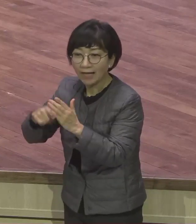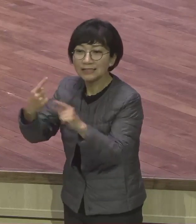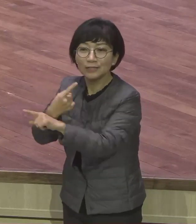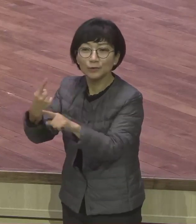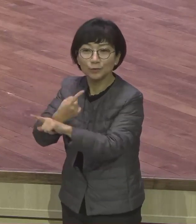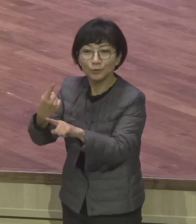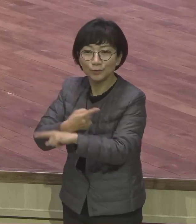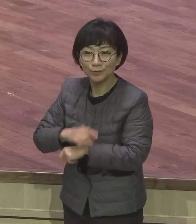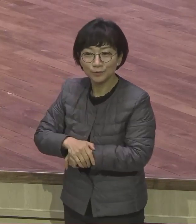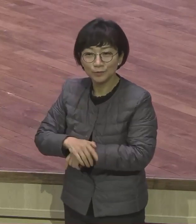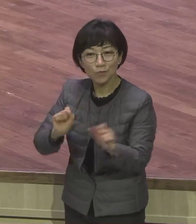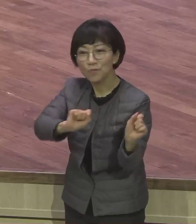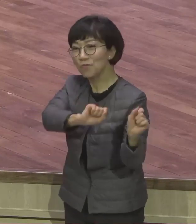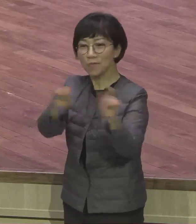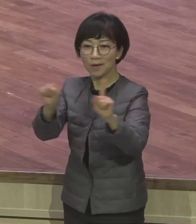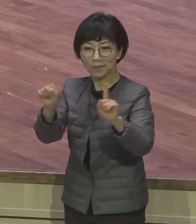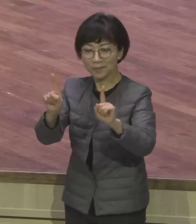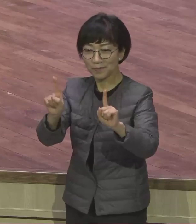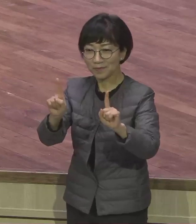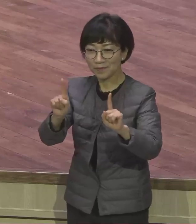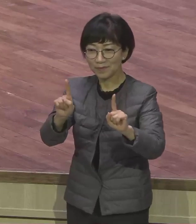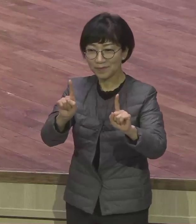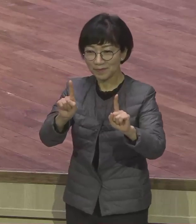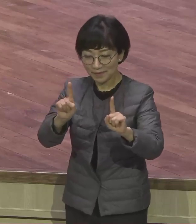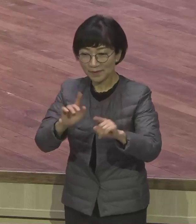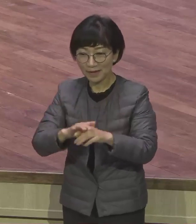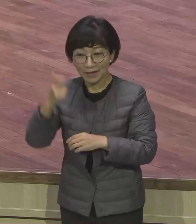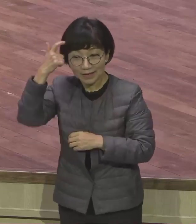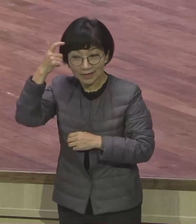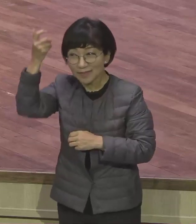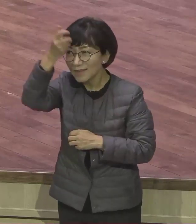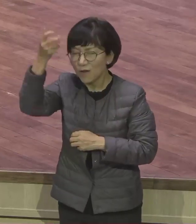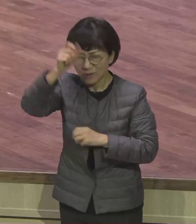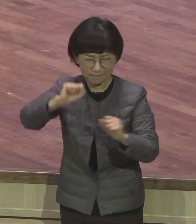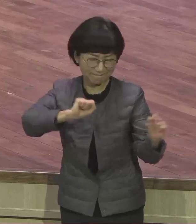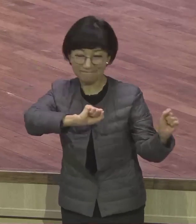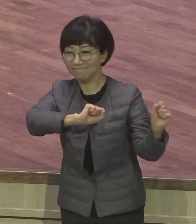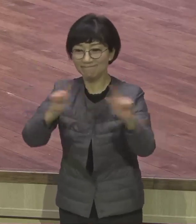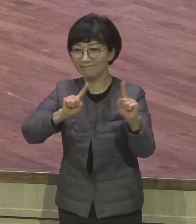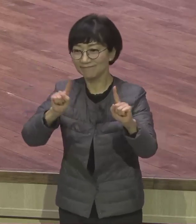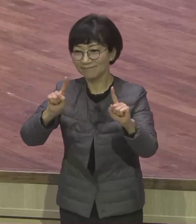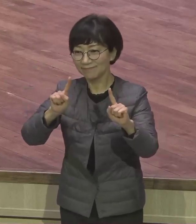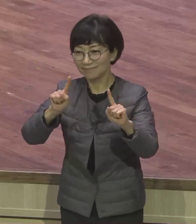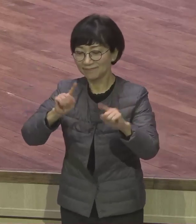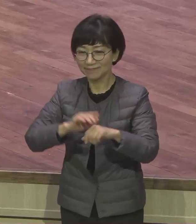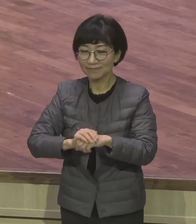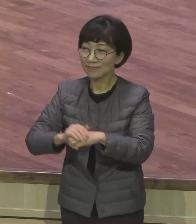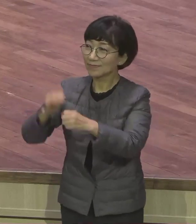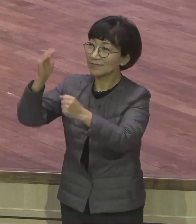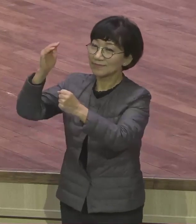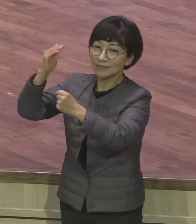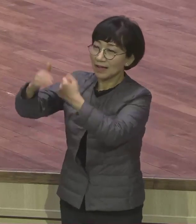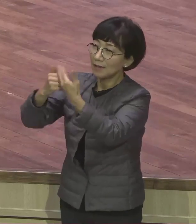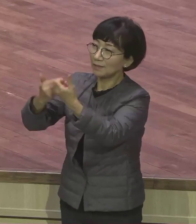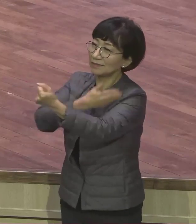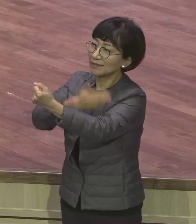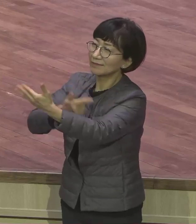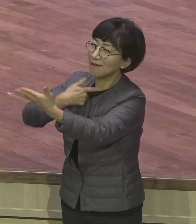치유와 회복 영혼을 살려버립니다 하나님의 권능을 체험한 길로 이겁니다 이런 공부